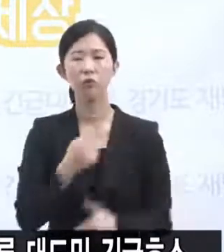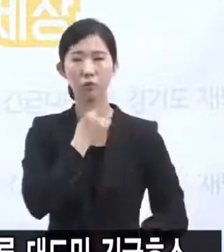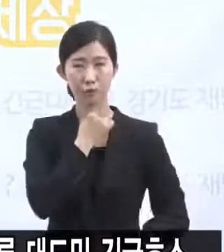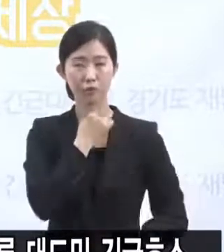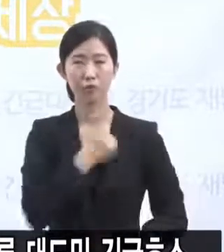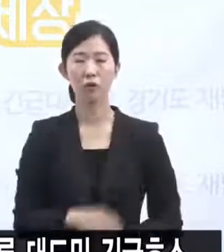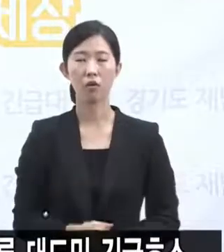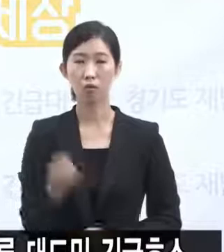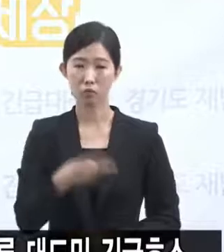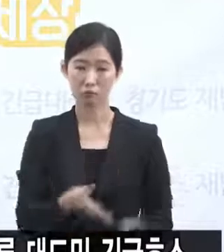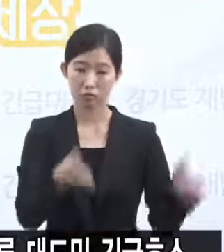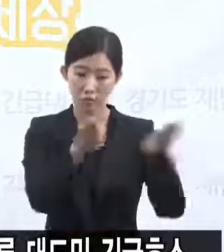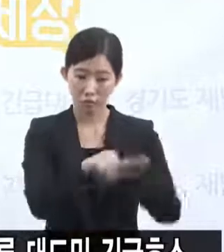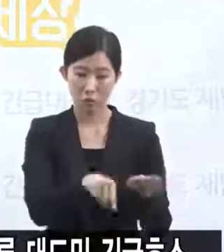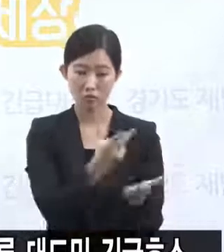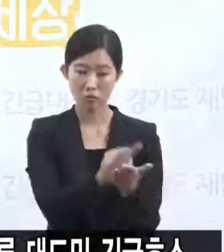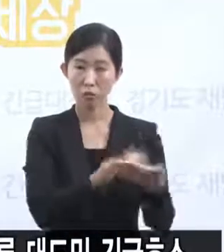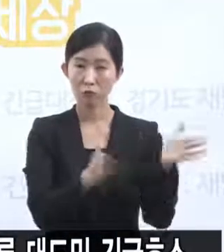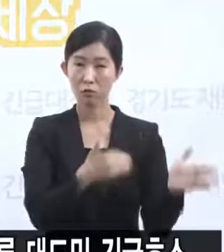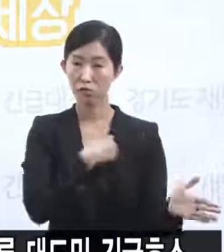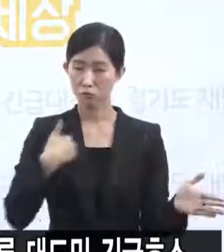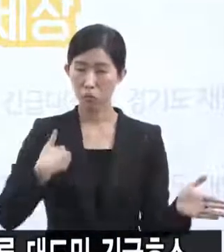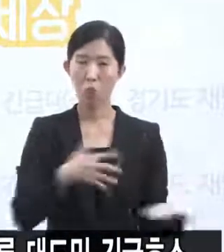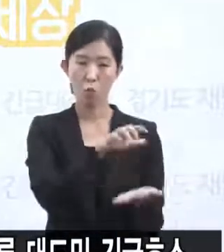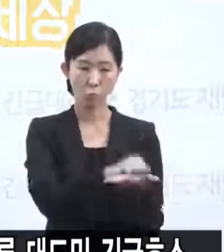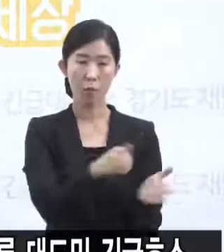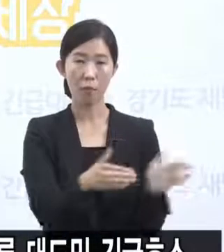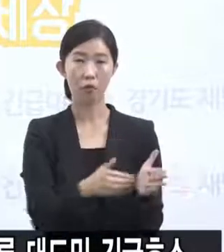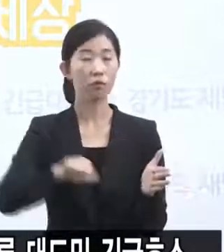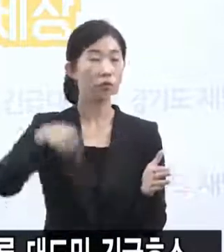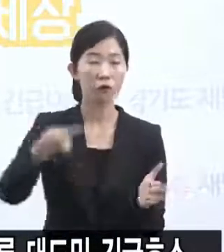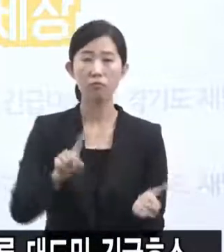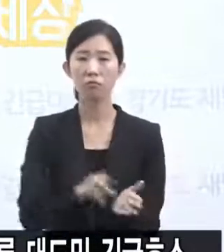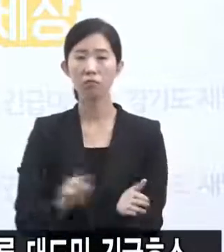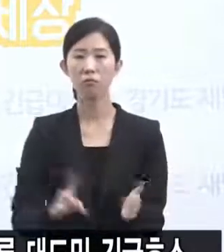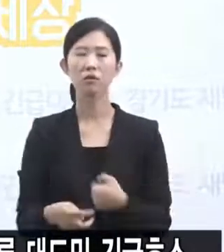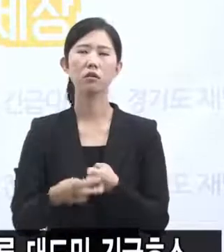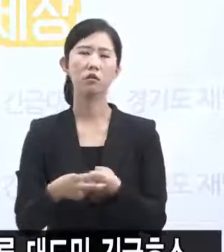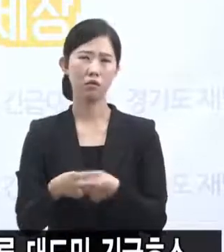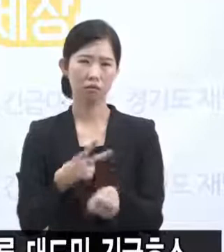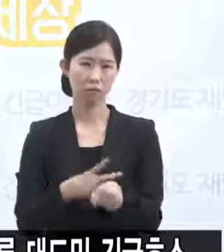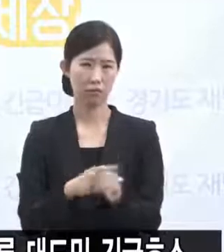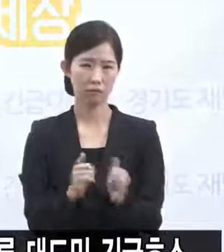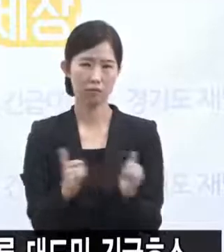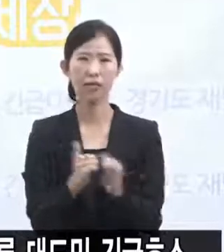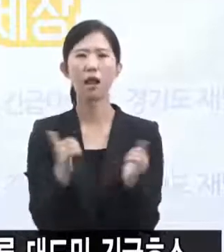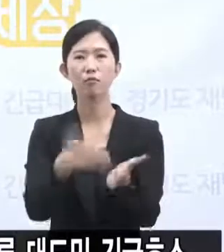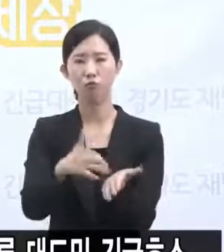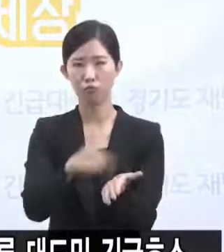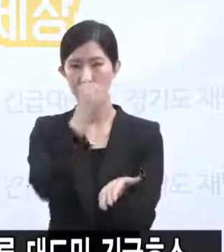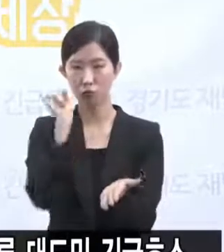인력 문제입니다. 인력은 행정인력, 관리인력, 그리고 의료인력으로 나눌 수 있는데 의료인력은 현재